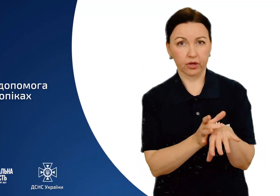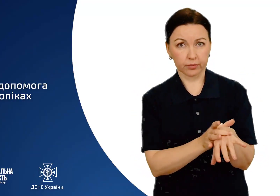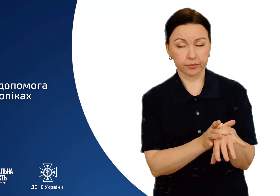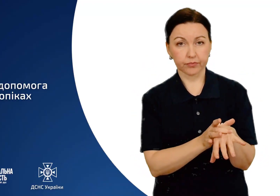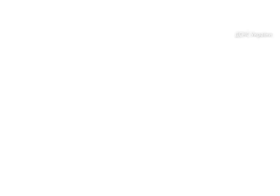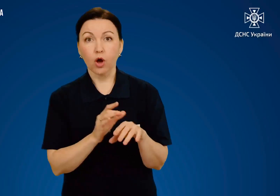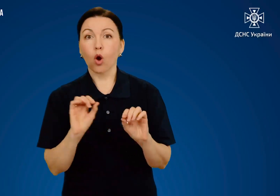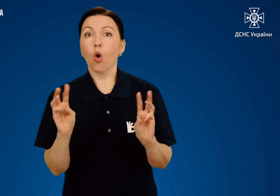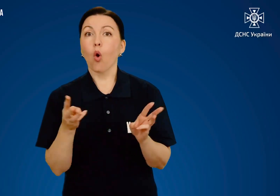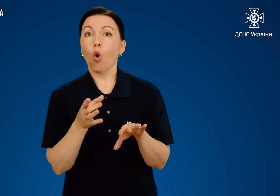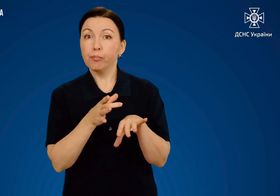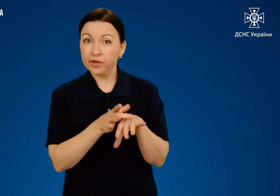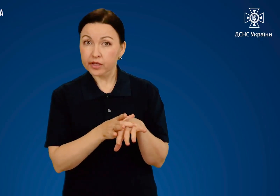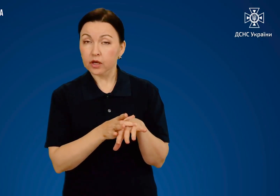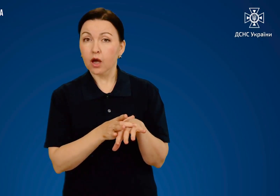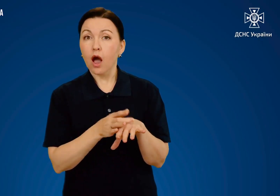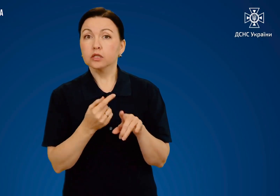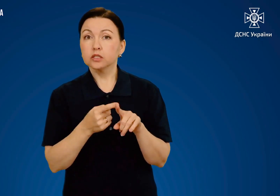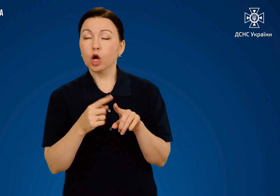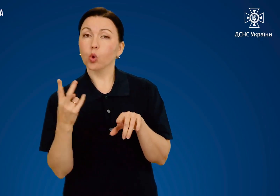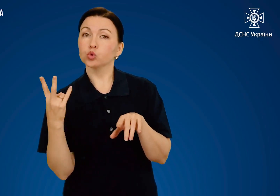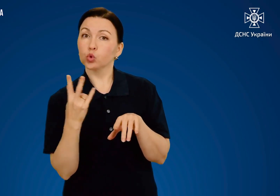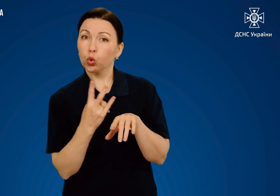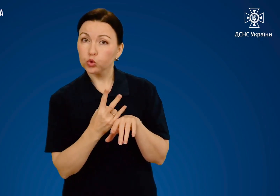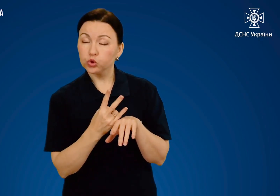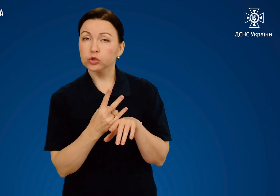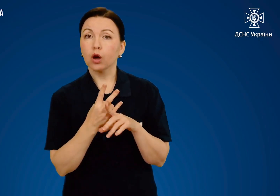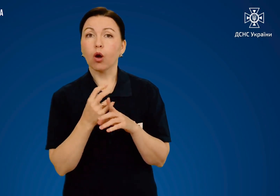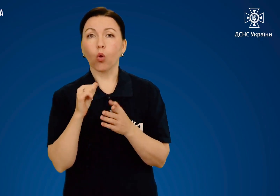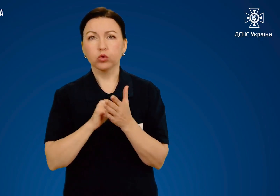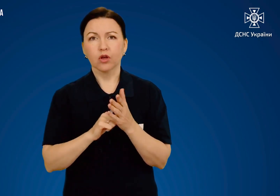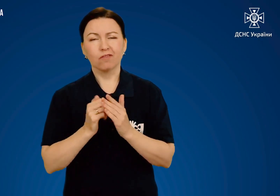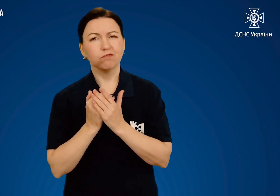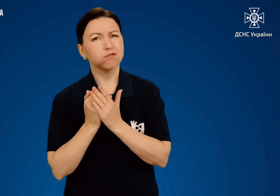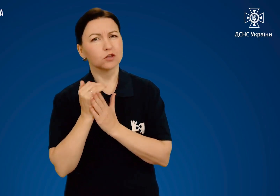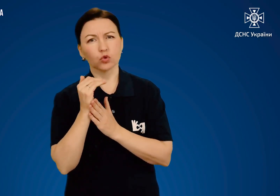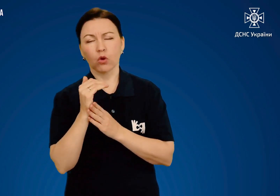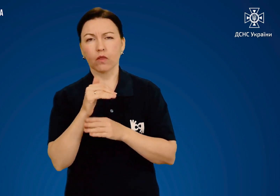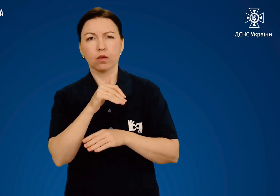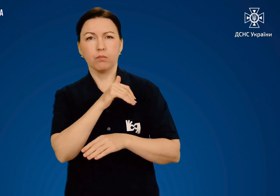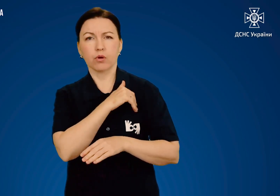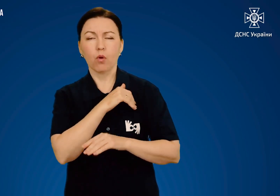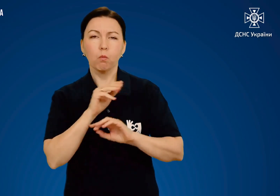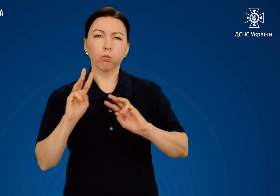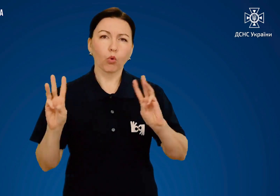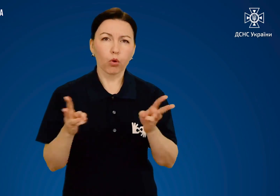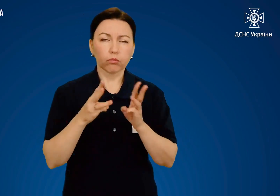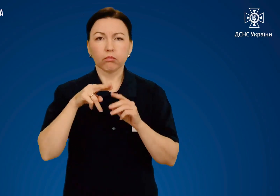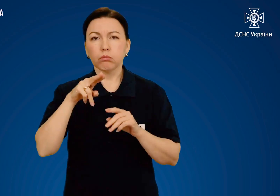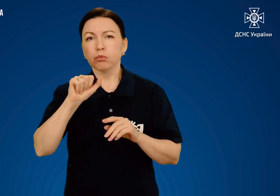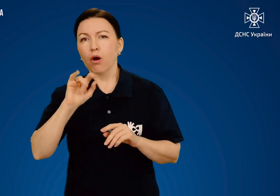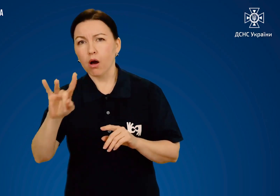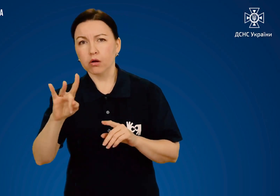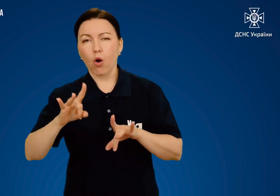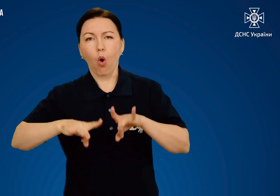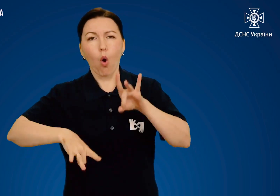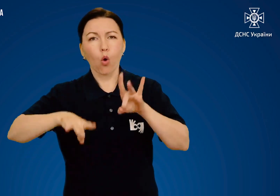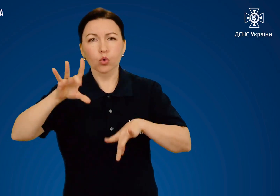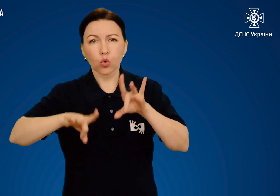Опіки – це ушкодження, які викликані дією високої температури – полум'я, пару,